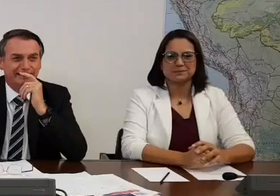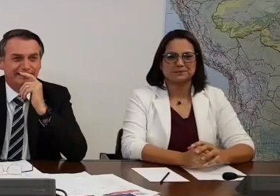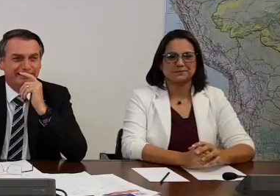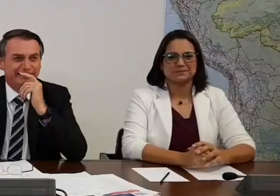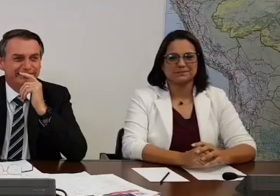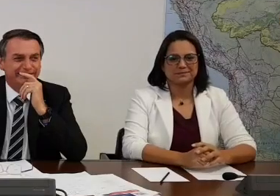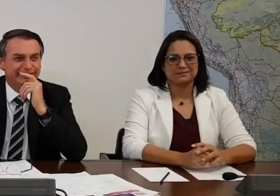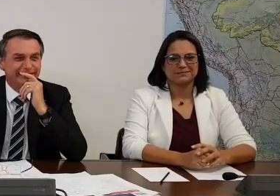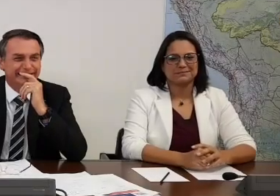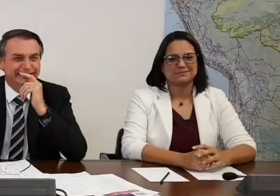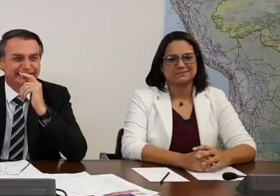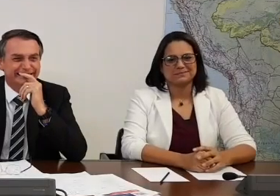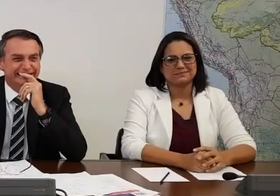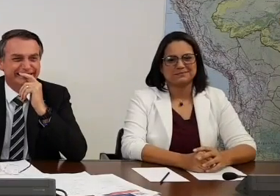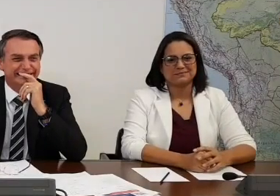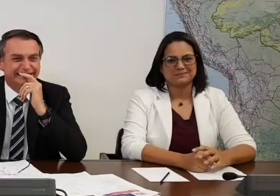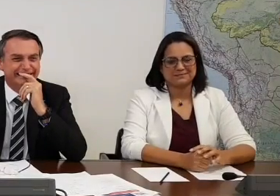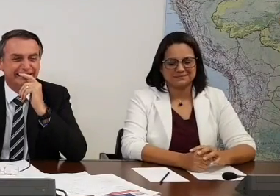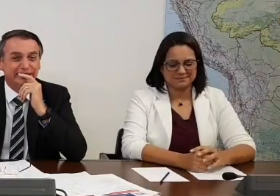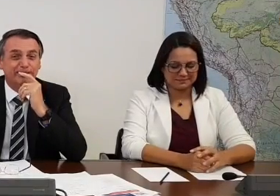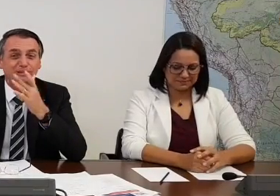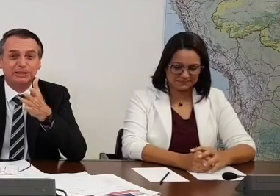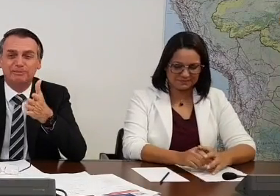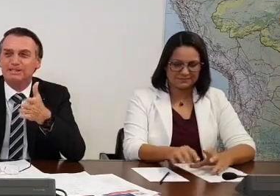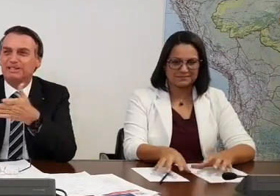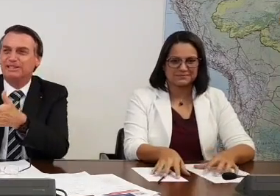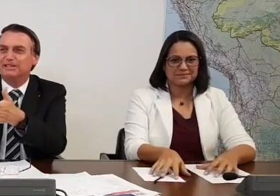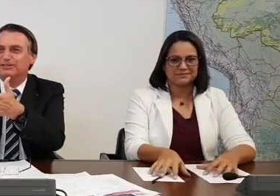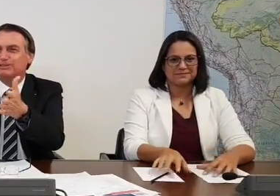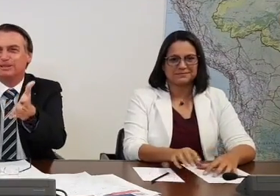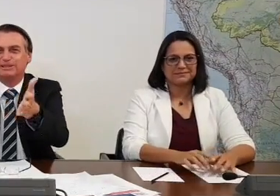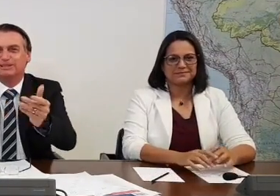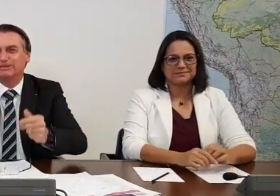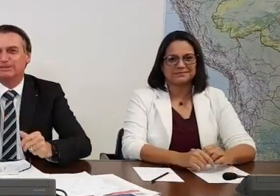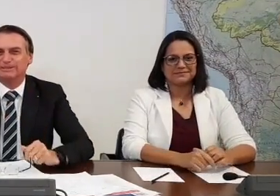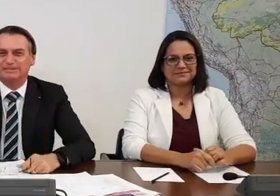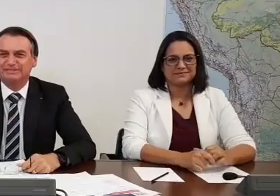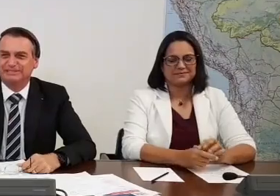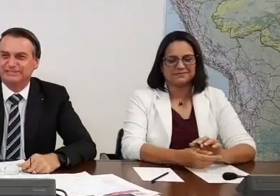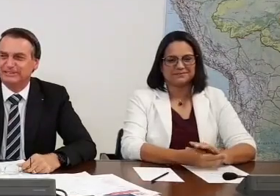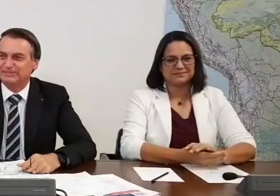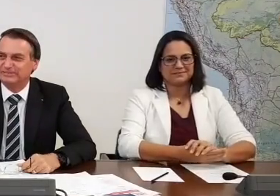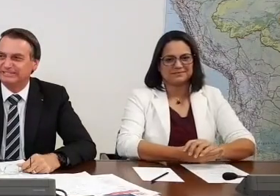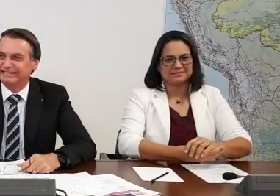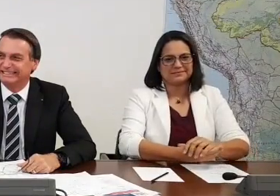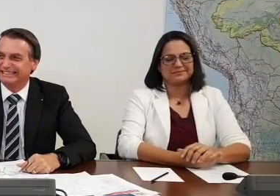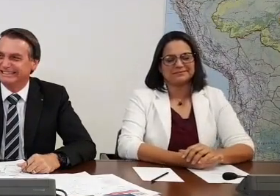Tá faltando a musiquinha da Voz do Brasil aqui, pessoal.